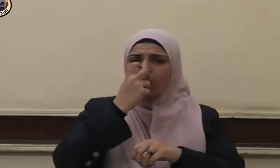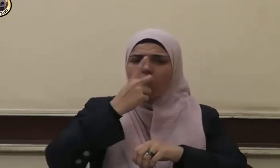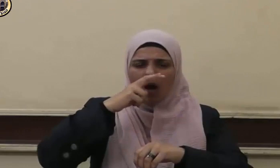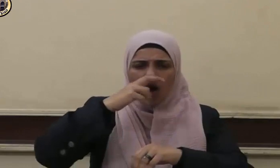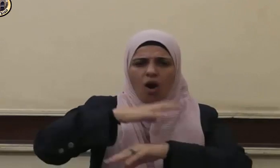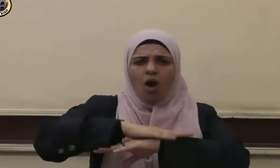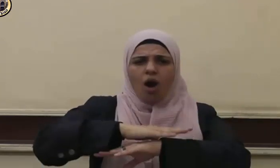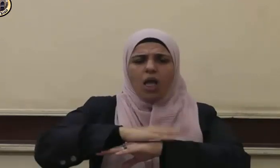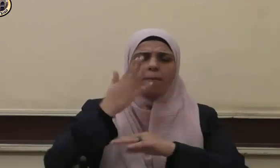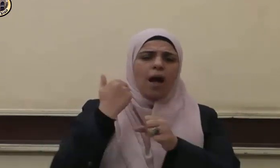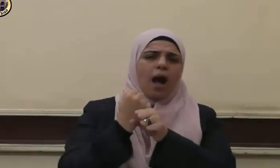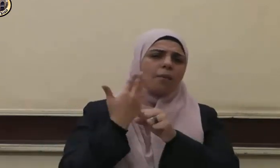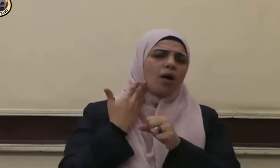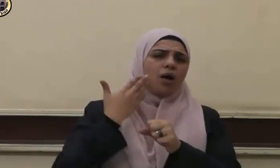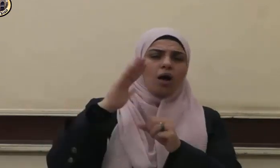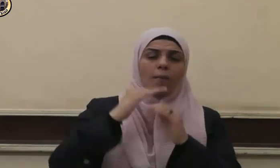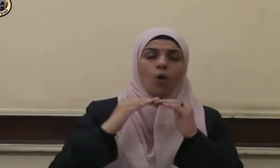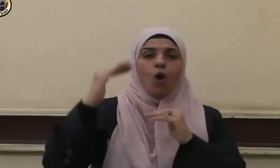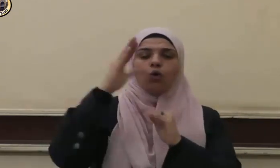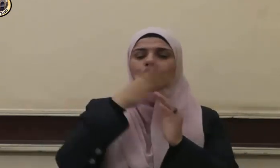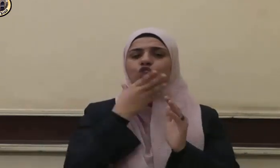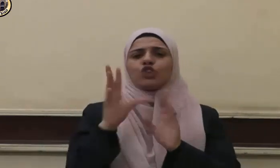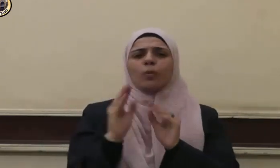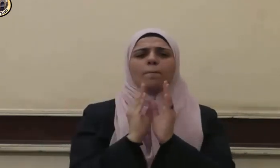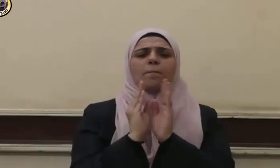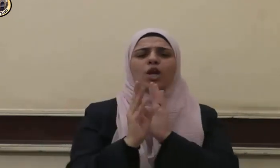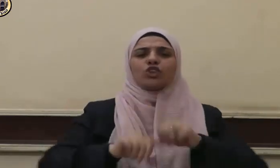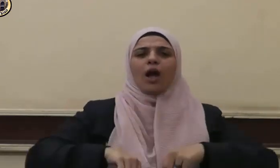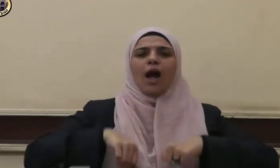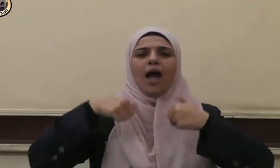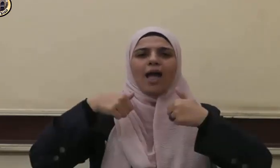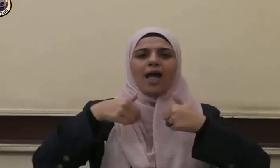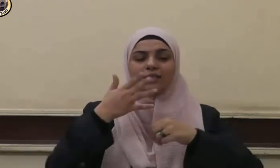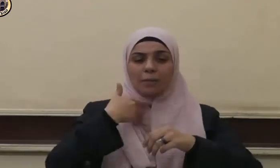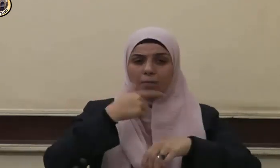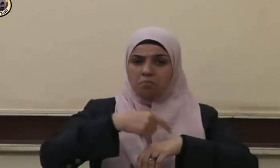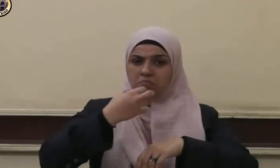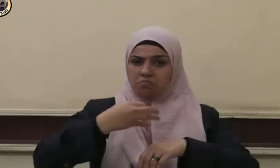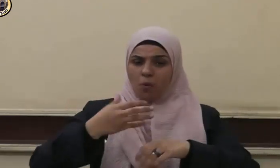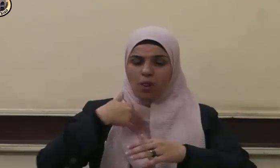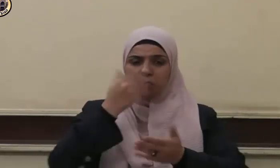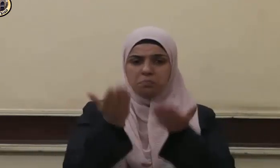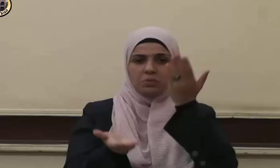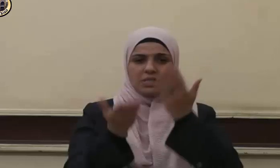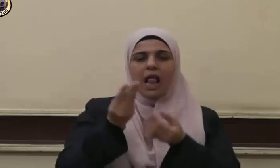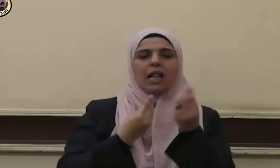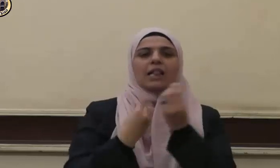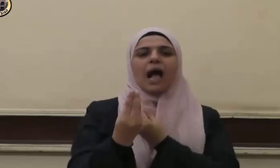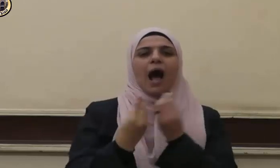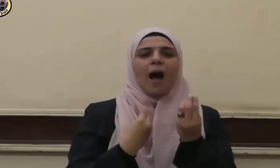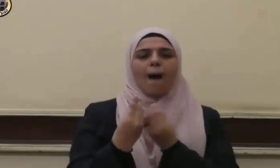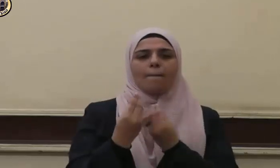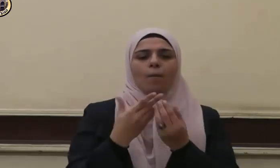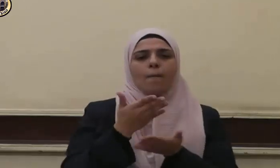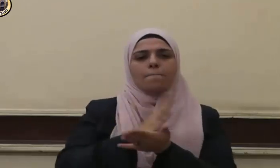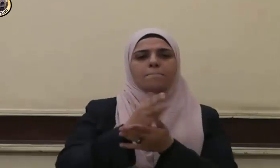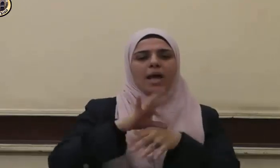والمثل العليا منهج حياة يضبط ميزان المعاملات بين